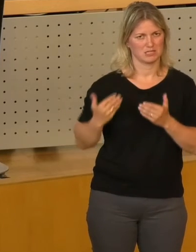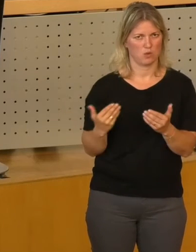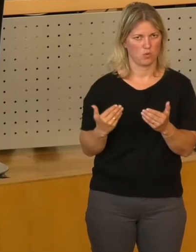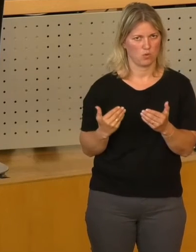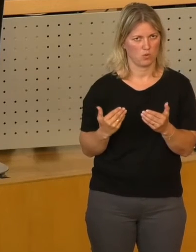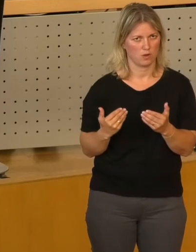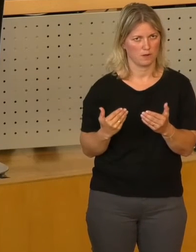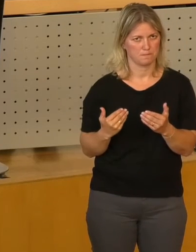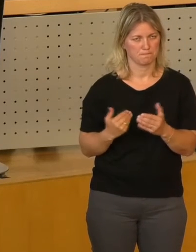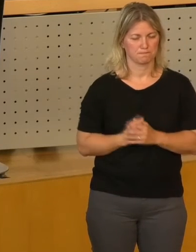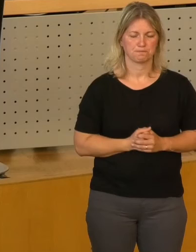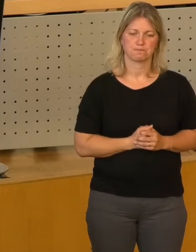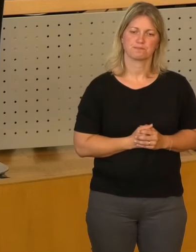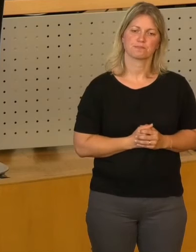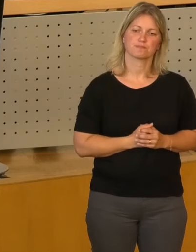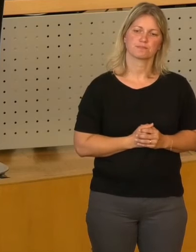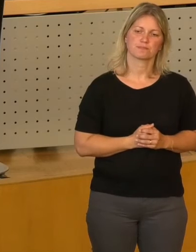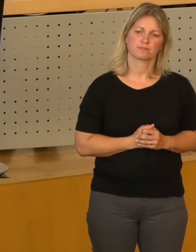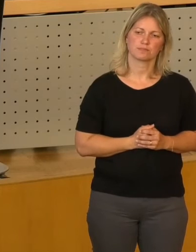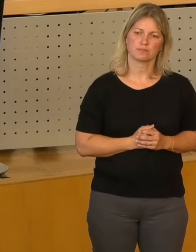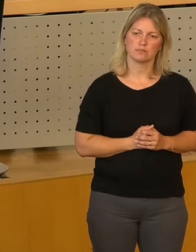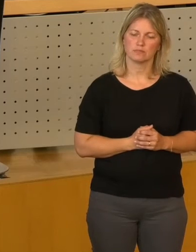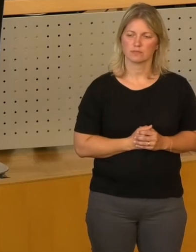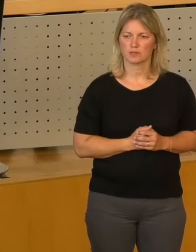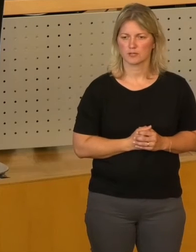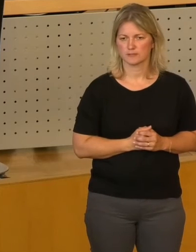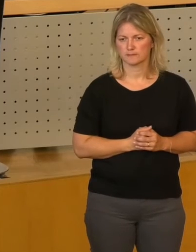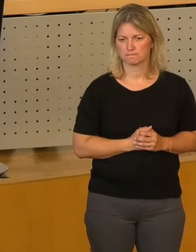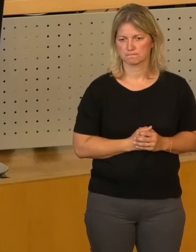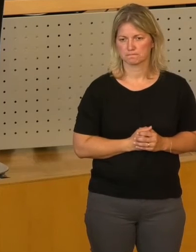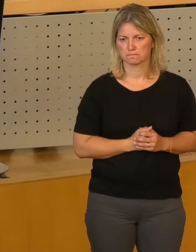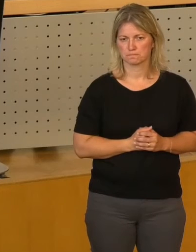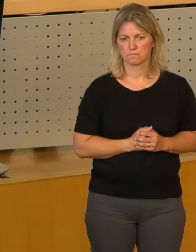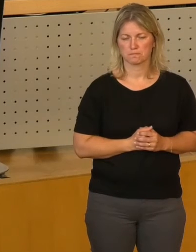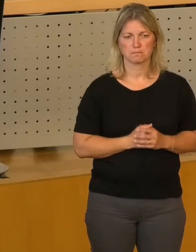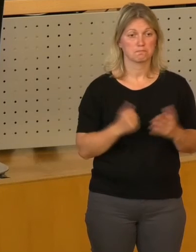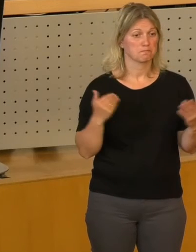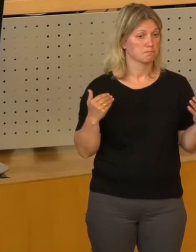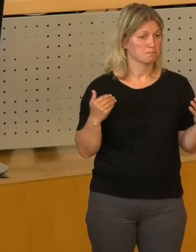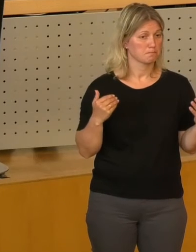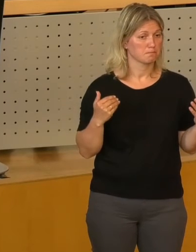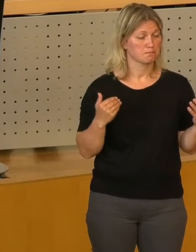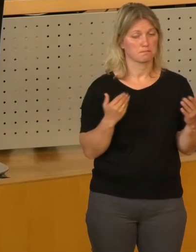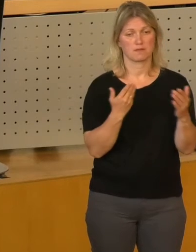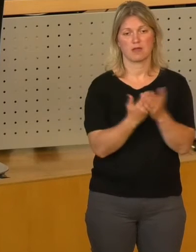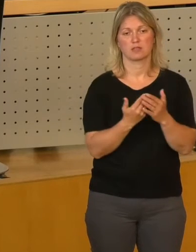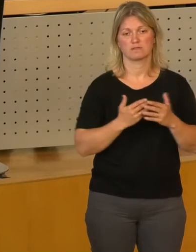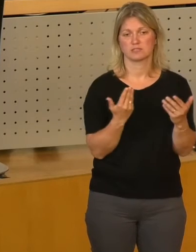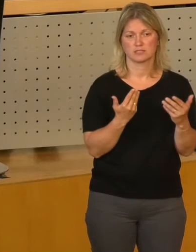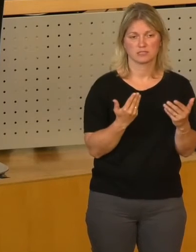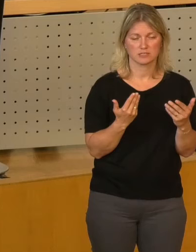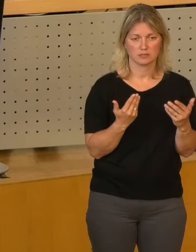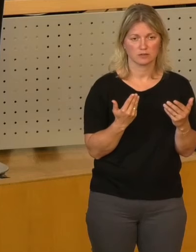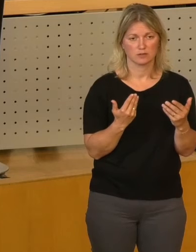Tüger entsprechend auch auf Füße gestellt hat. Und es ist einfach auch so und da braucht man sicherlich auch